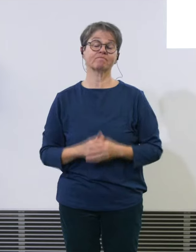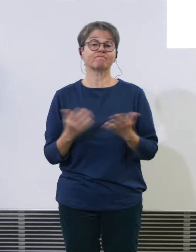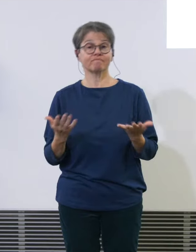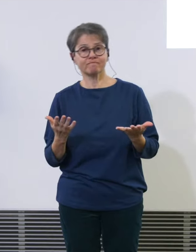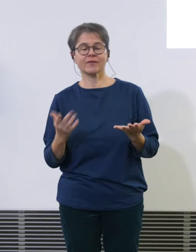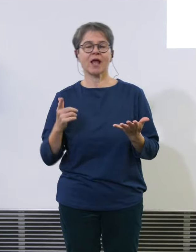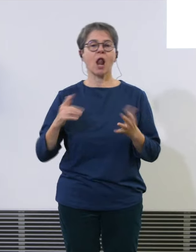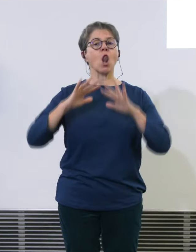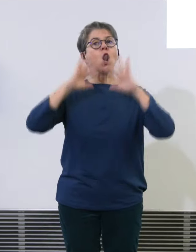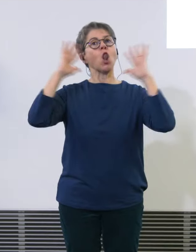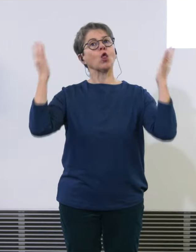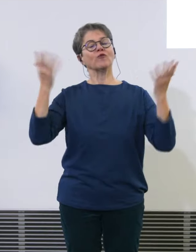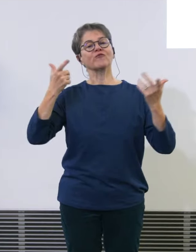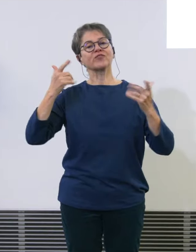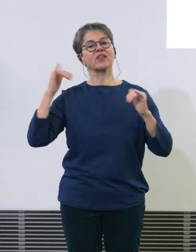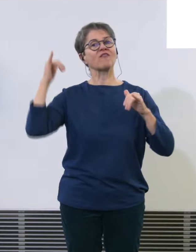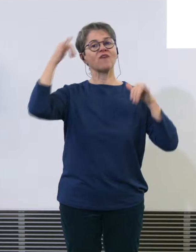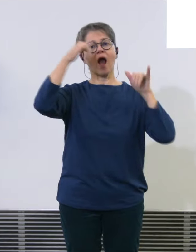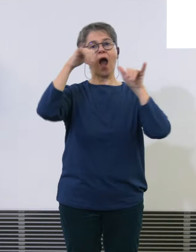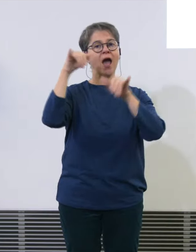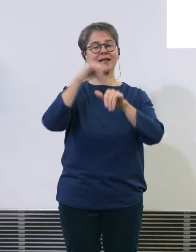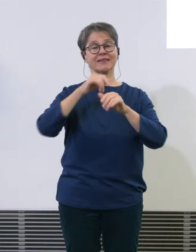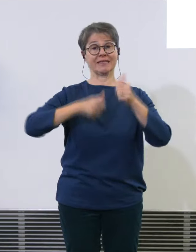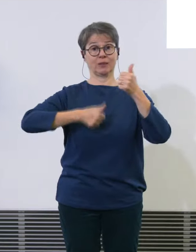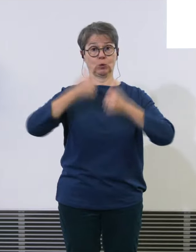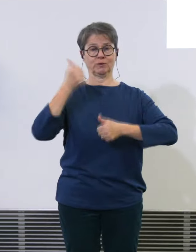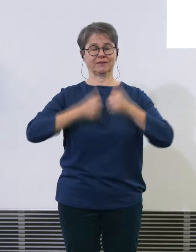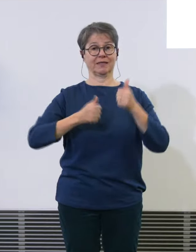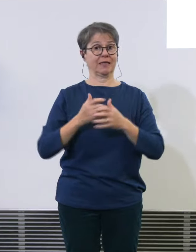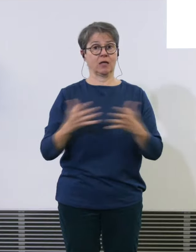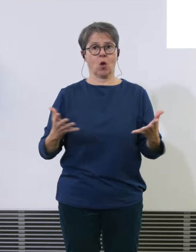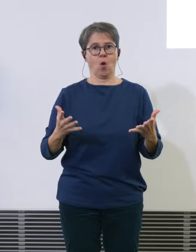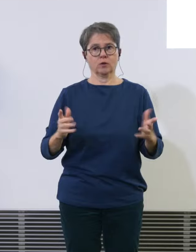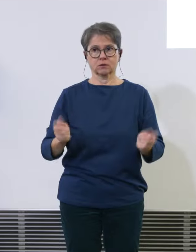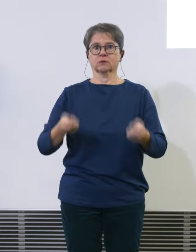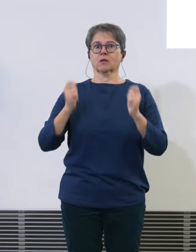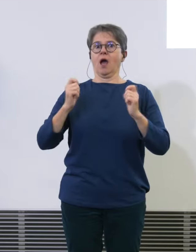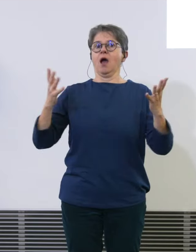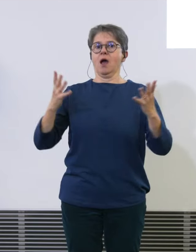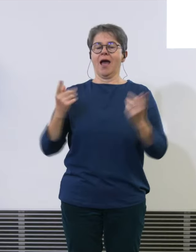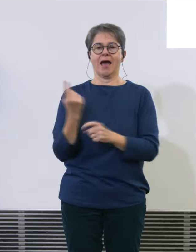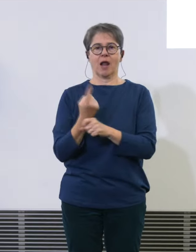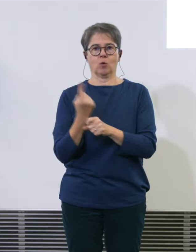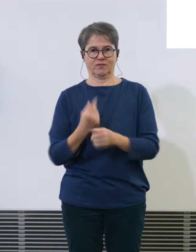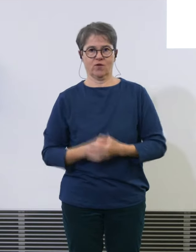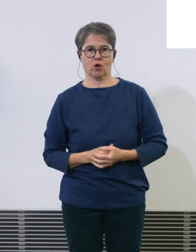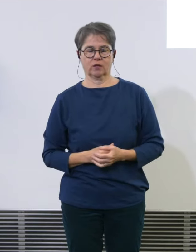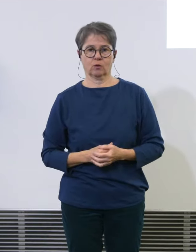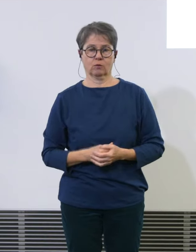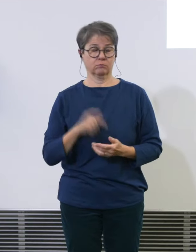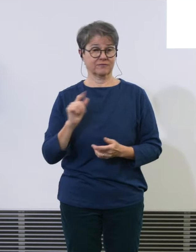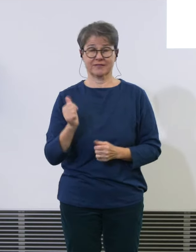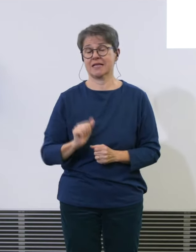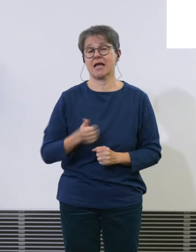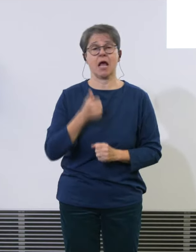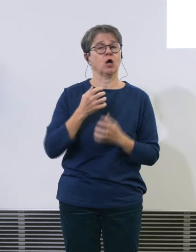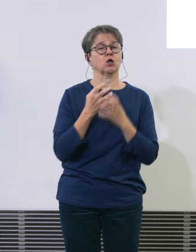vor grosse Herausforderungen gestellt. Man kann sagen, von der grössten Krise der Schweizer Luftfahrt